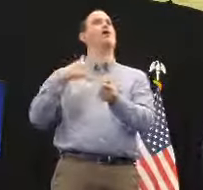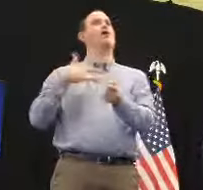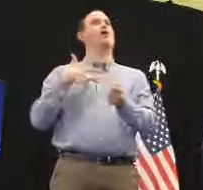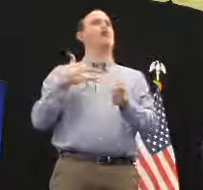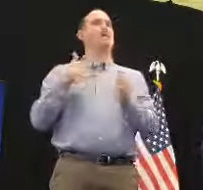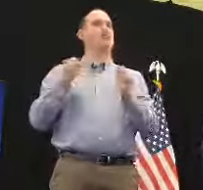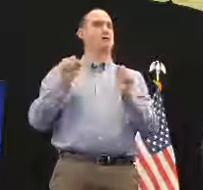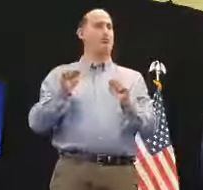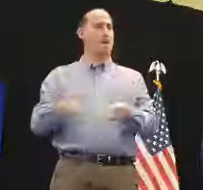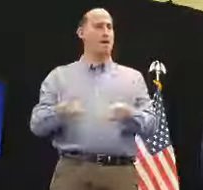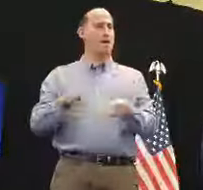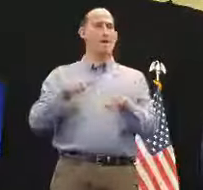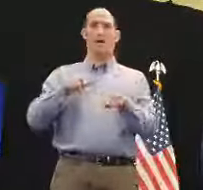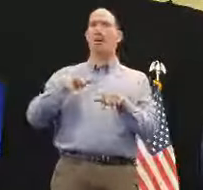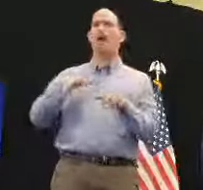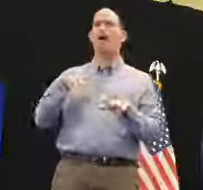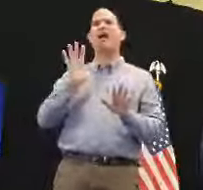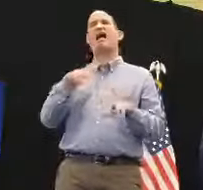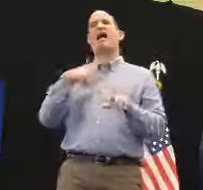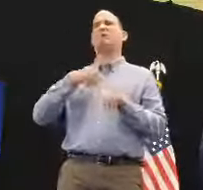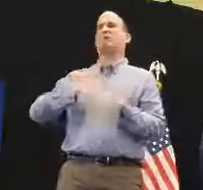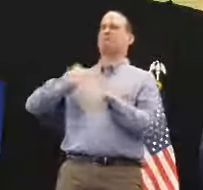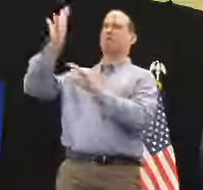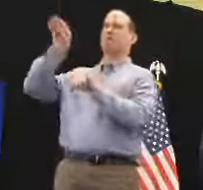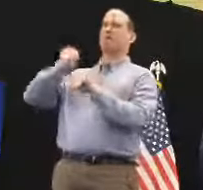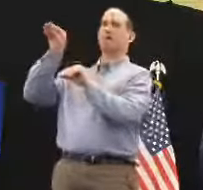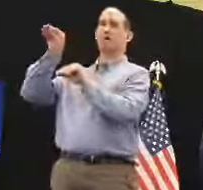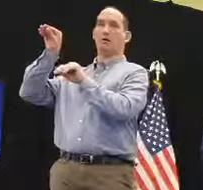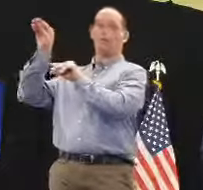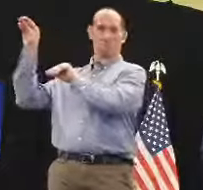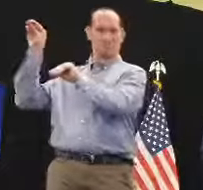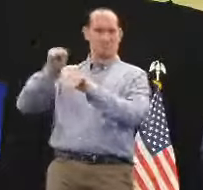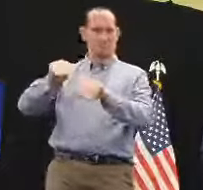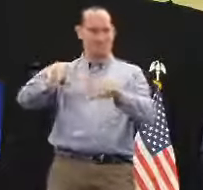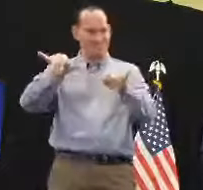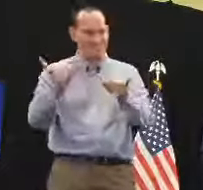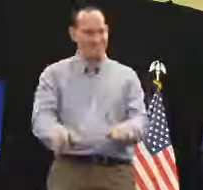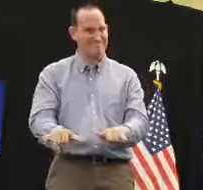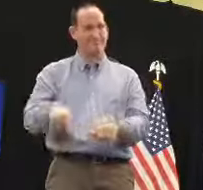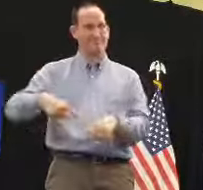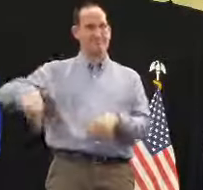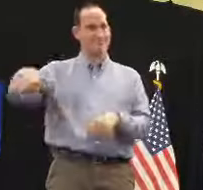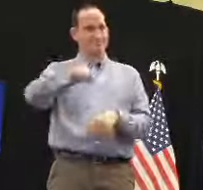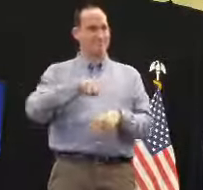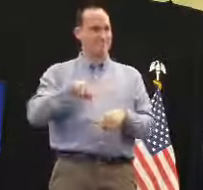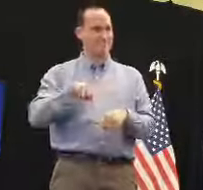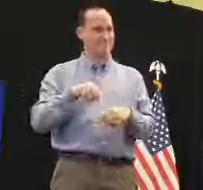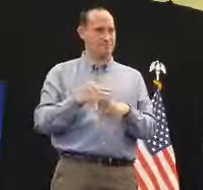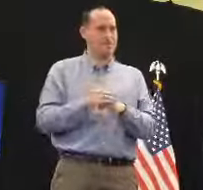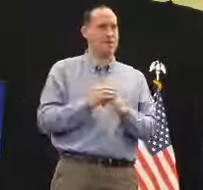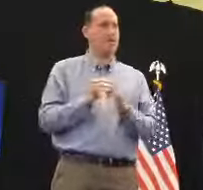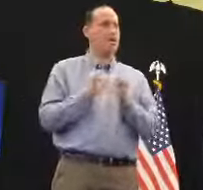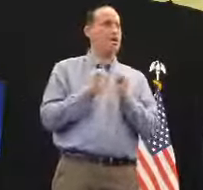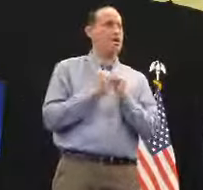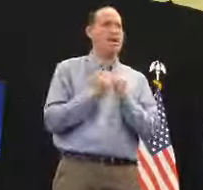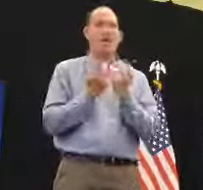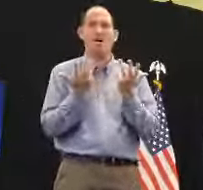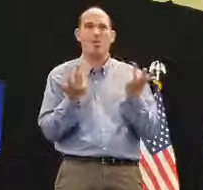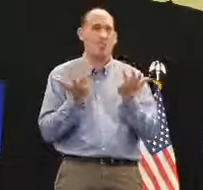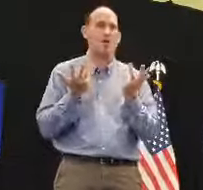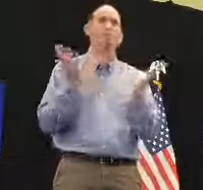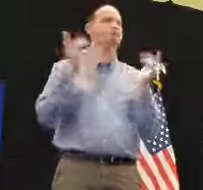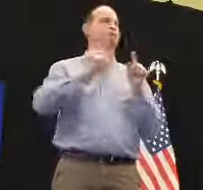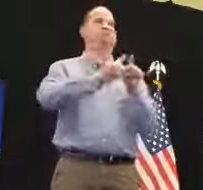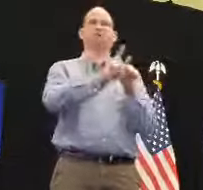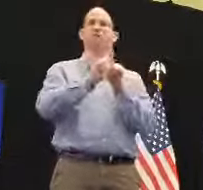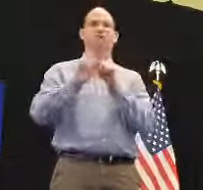también seguir bregando para otros incentivos, ya sea vía hacienda, etcétera, etcétera, etcétera. Pero estoy muy,